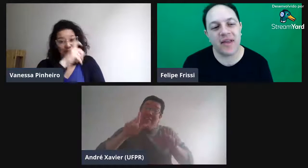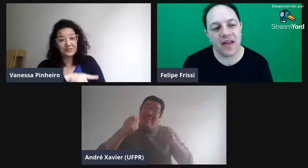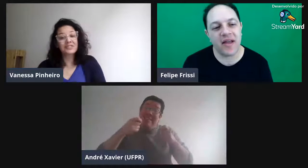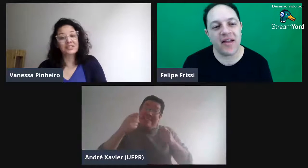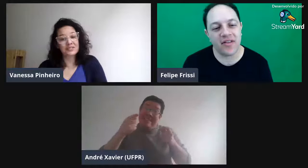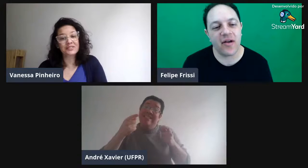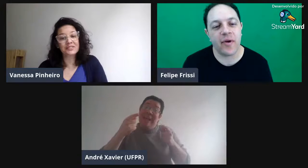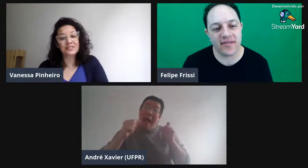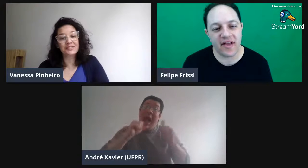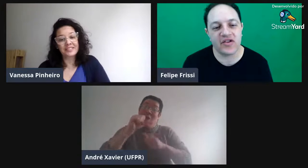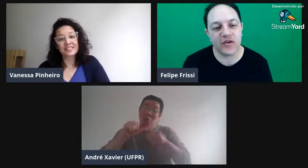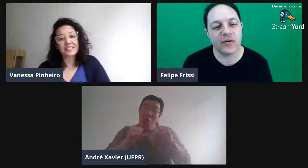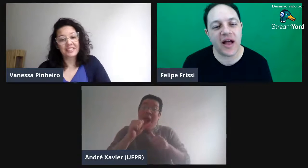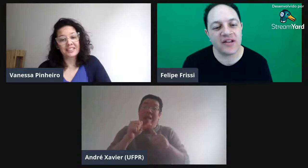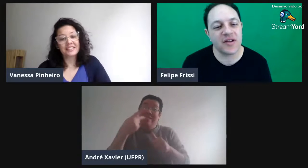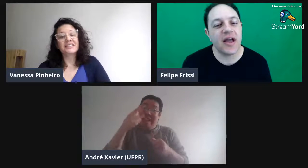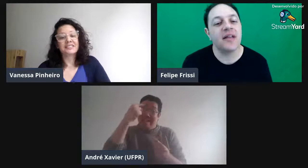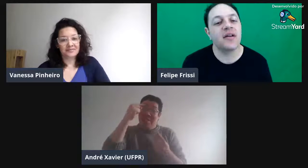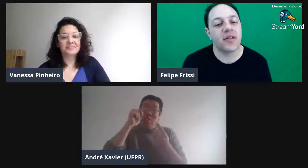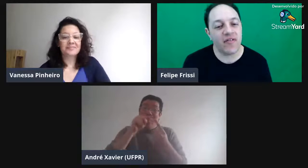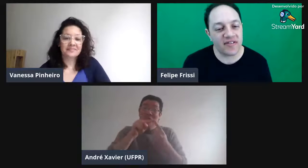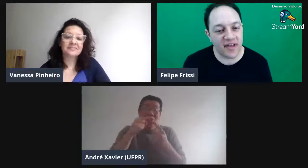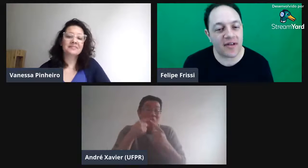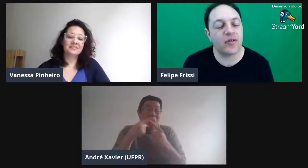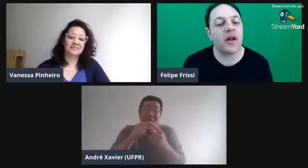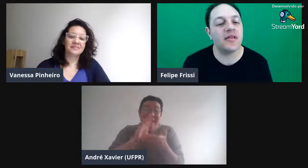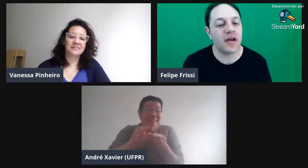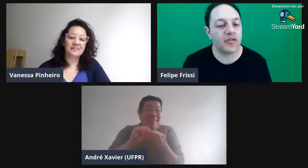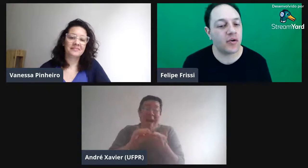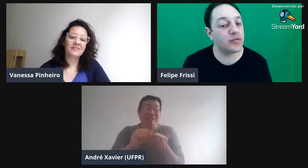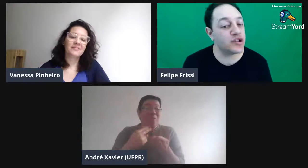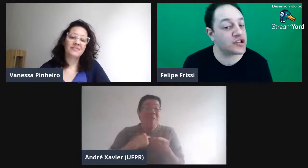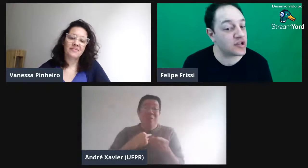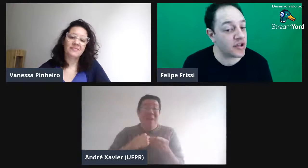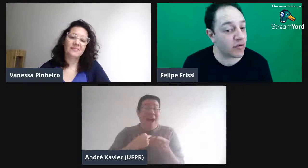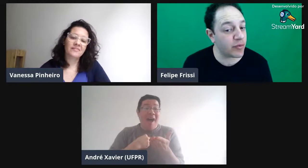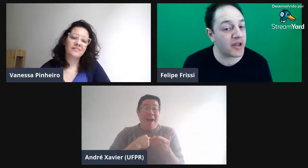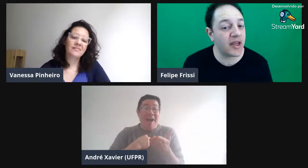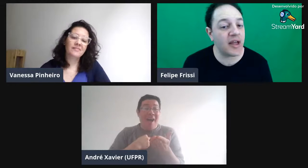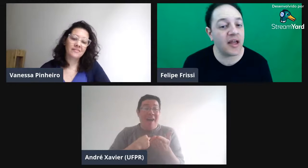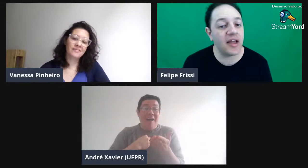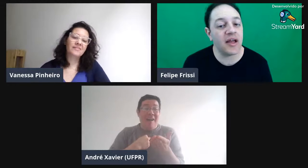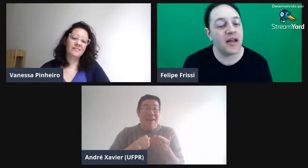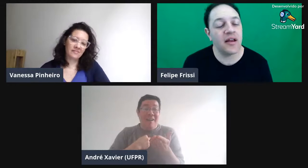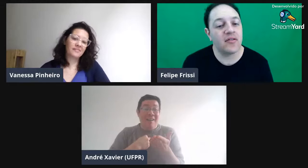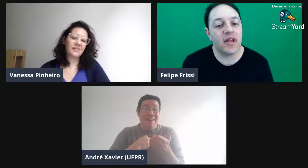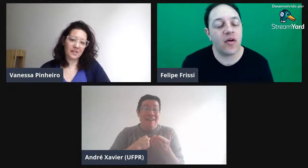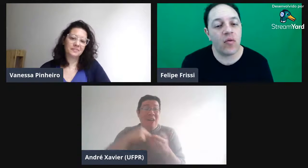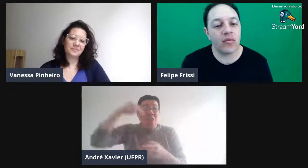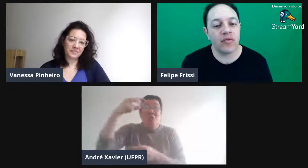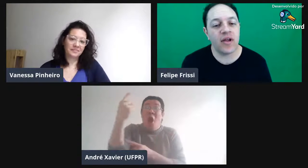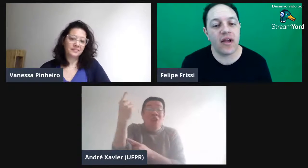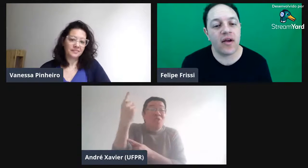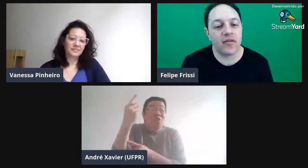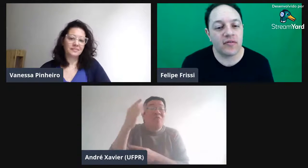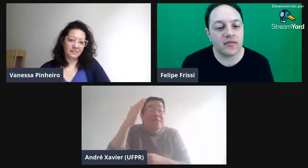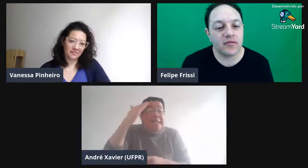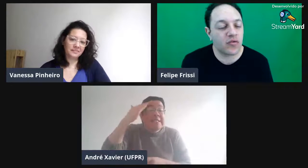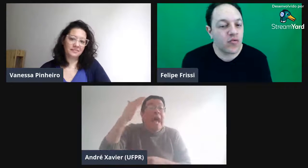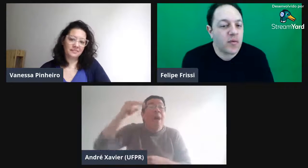Então, essa é a dificuldade. Então, talvez tenha que atualizar o seu objetivo, porque não tem como... Com uma